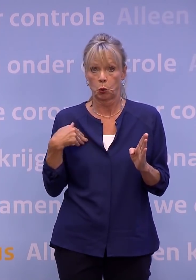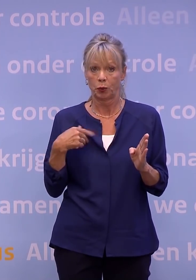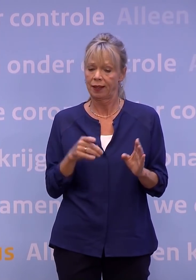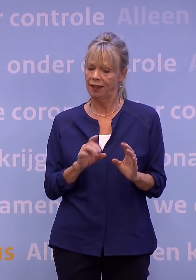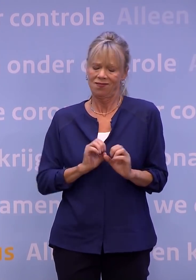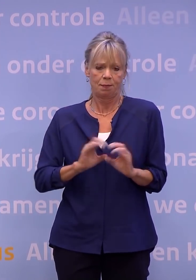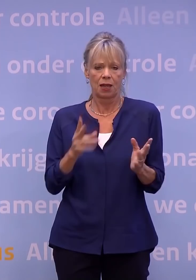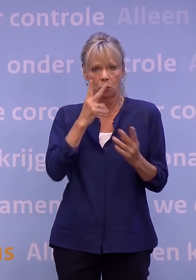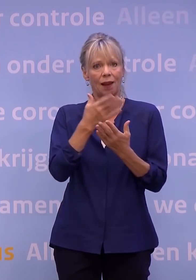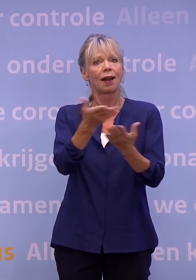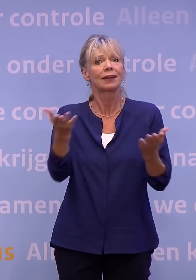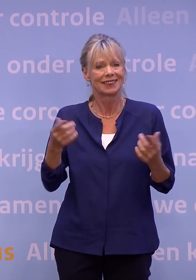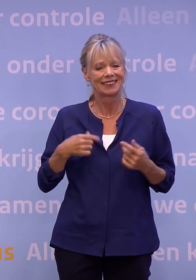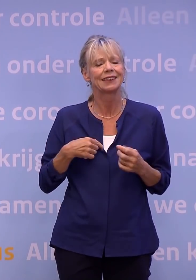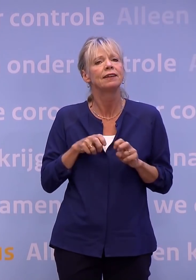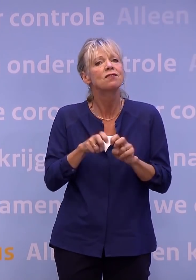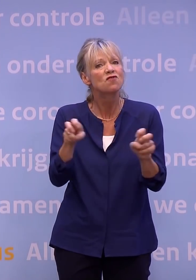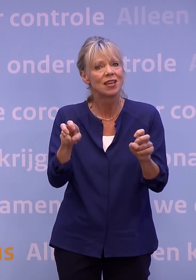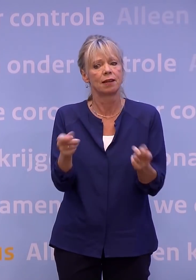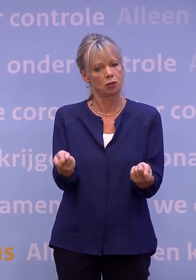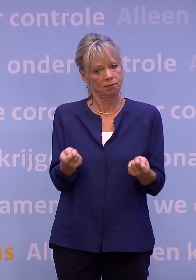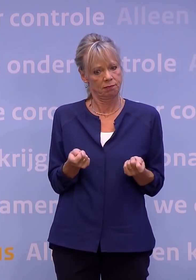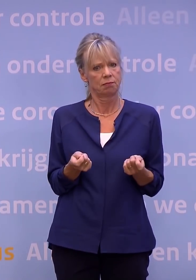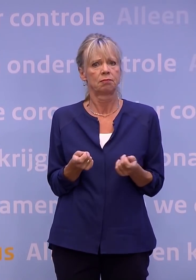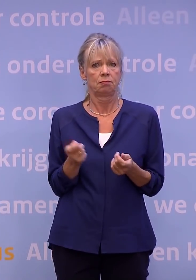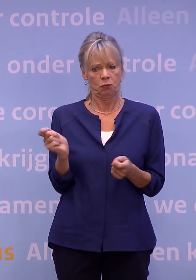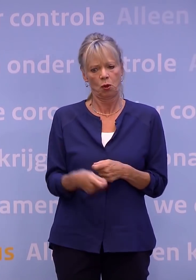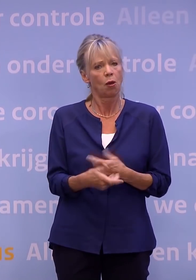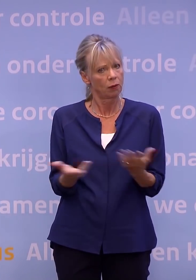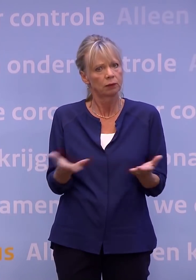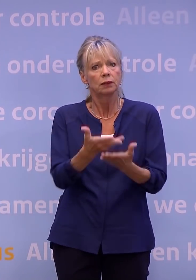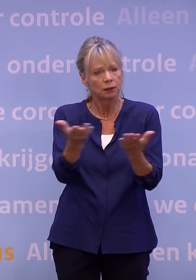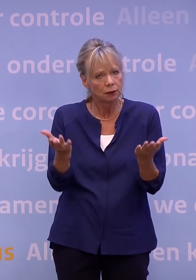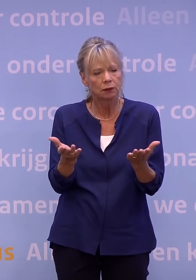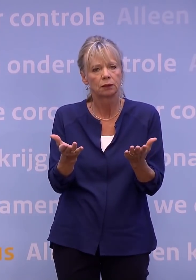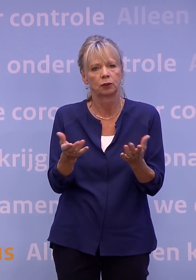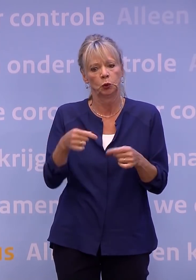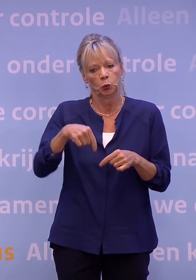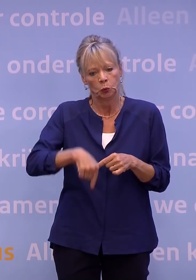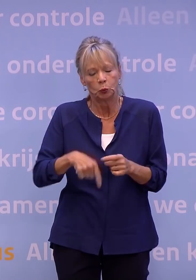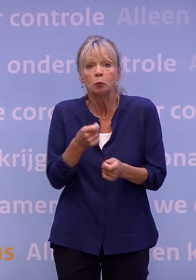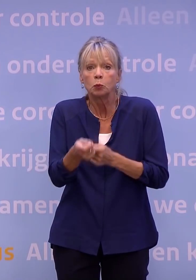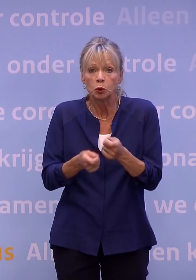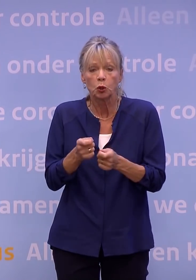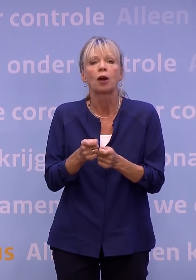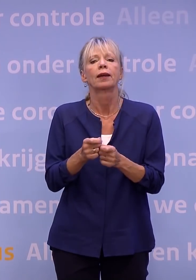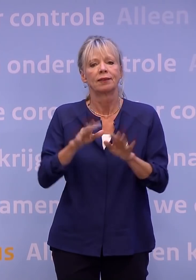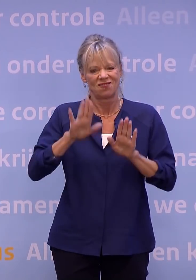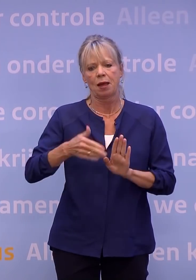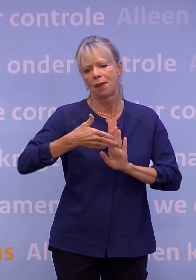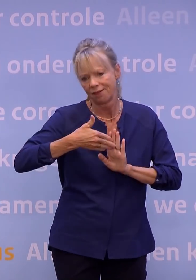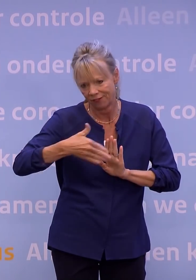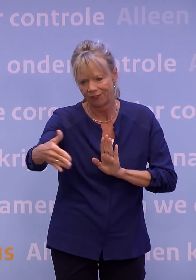Met elkaar. En nu moeten we laten zien dat we het virus onder controle kunnen houden.